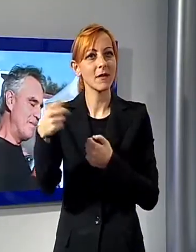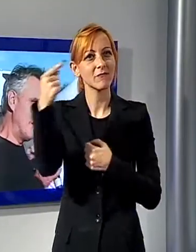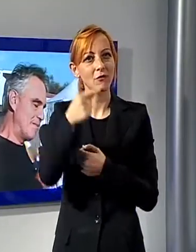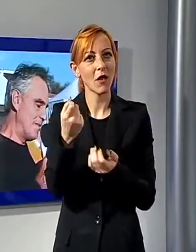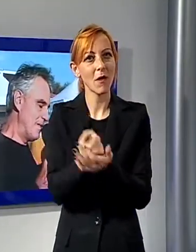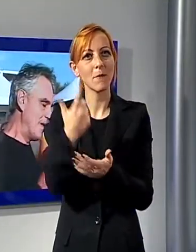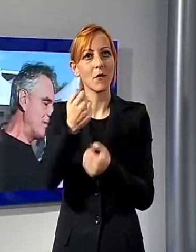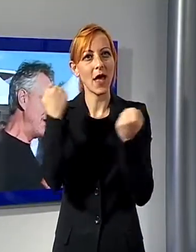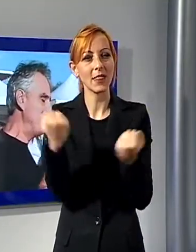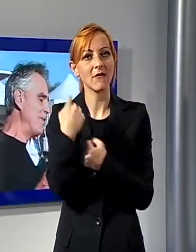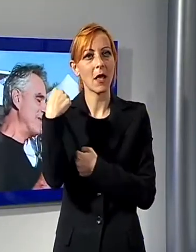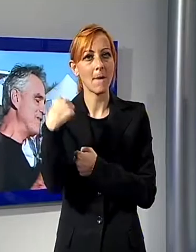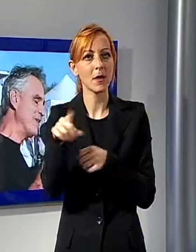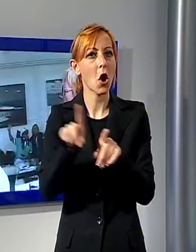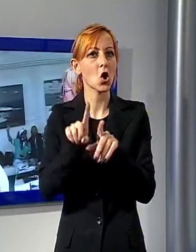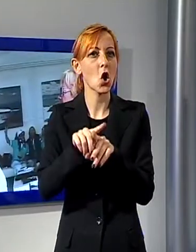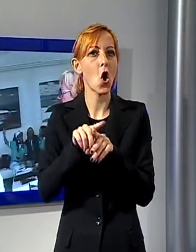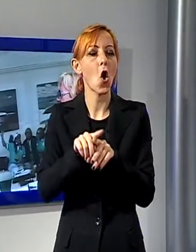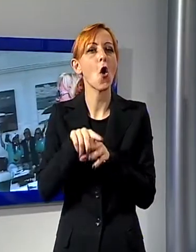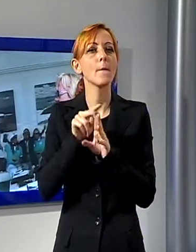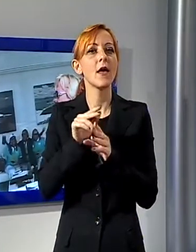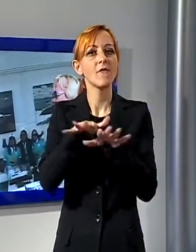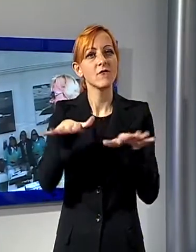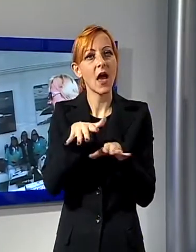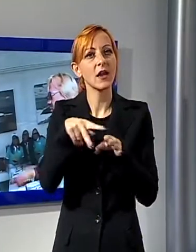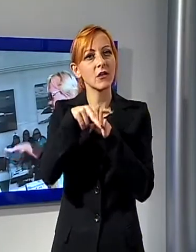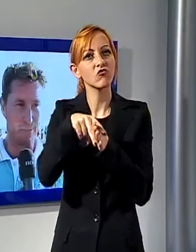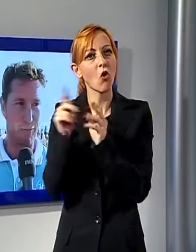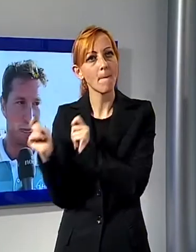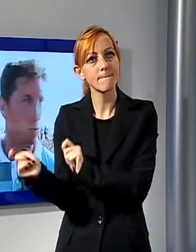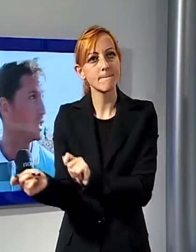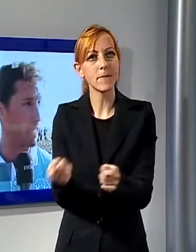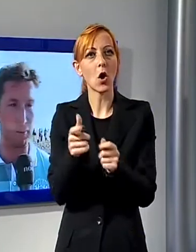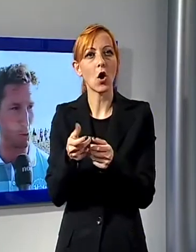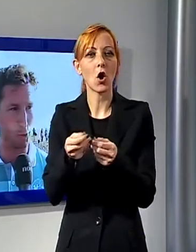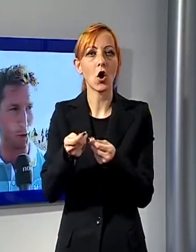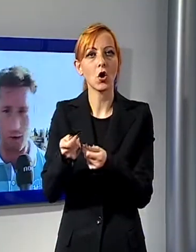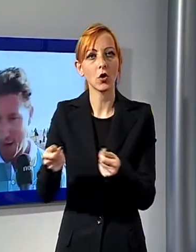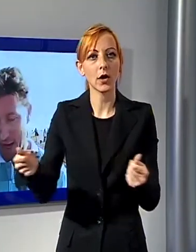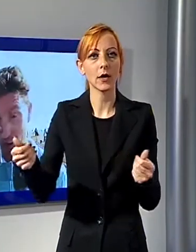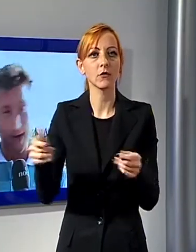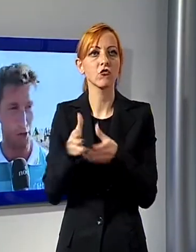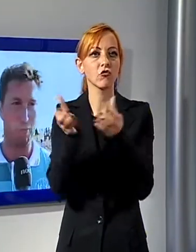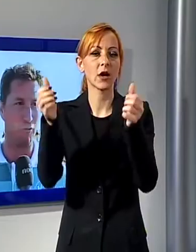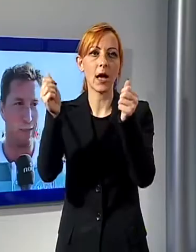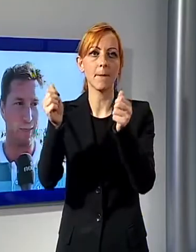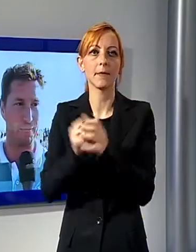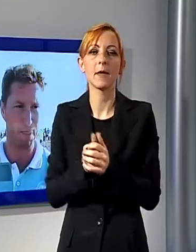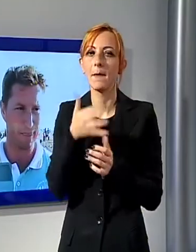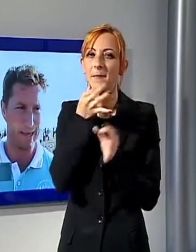iniziative come la Viareggio Polo Beach Cup. Bellissima finale, con il tempo tutto, la location perfetta. Conoscevi già